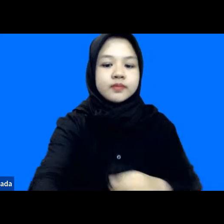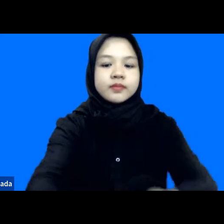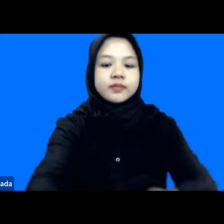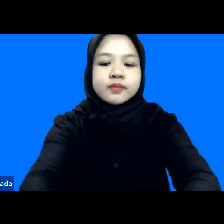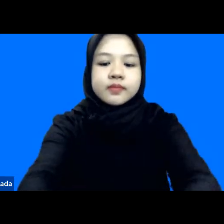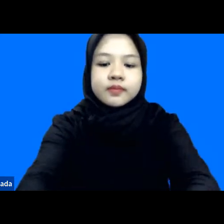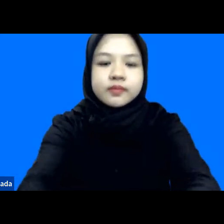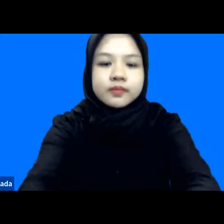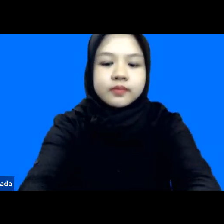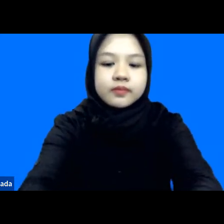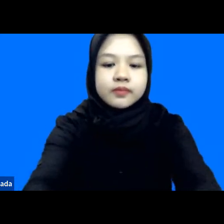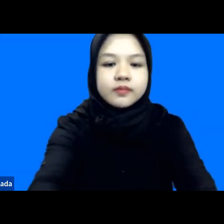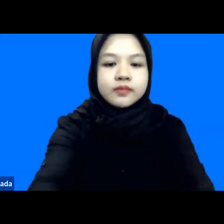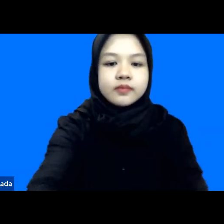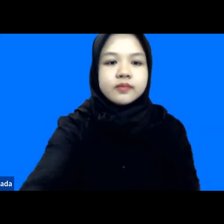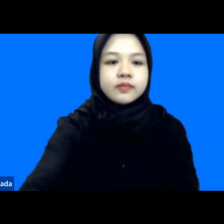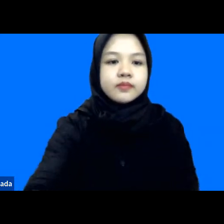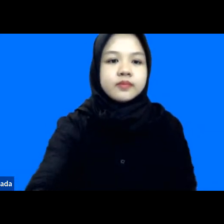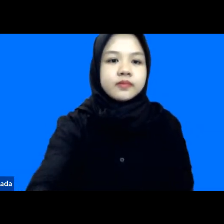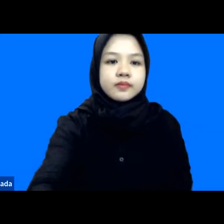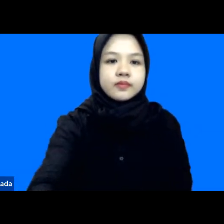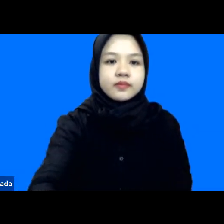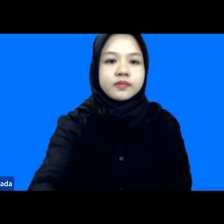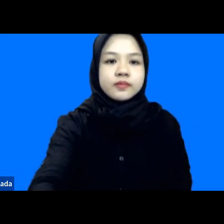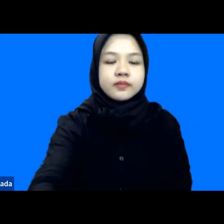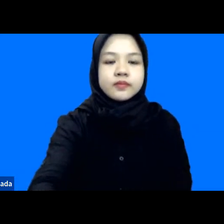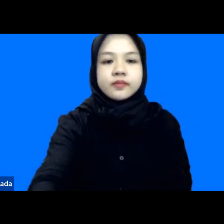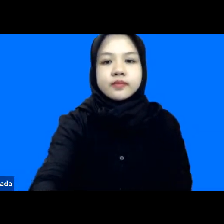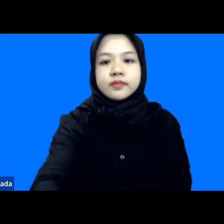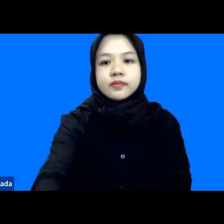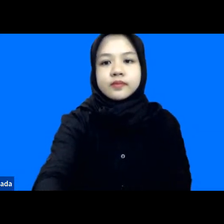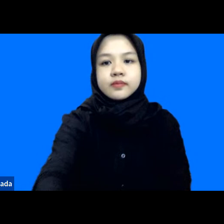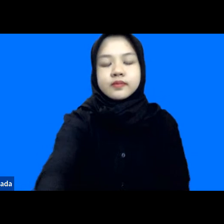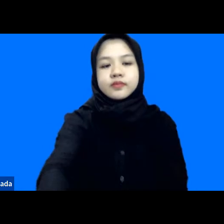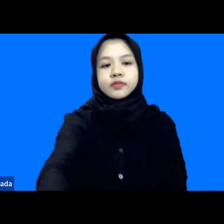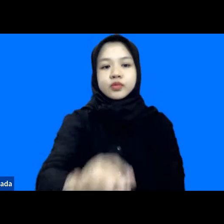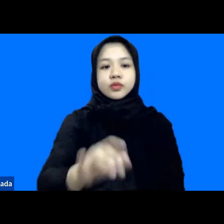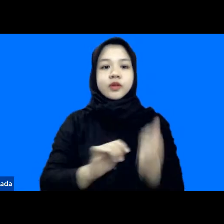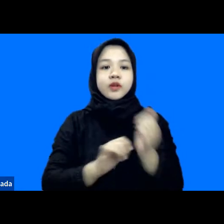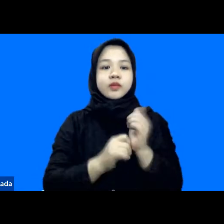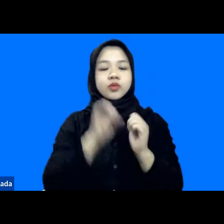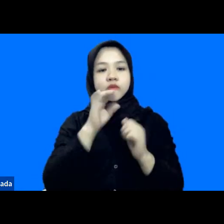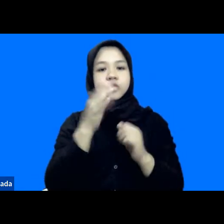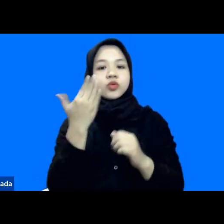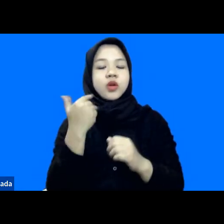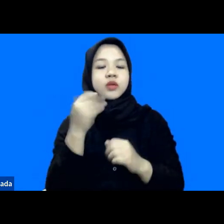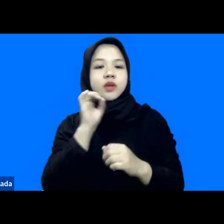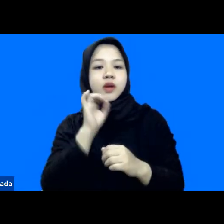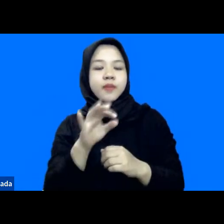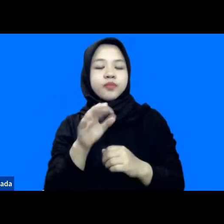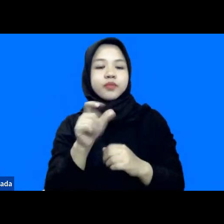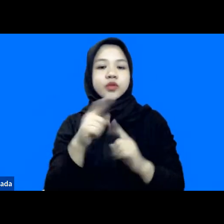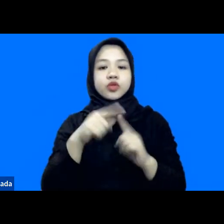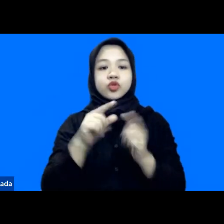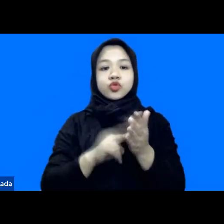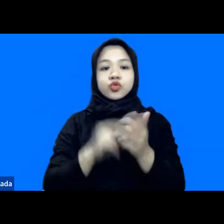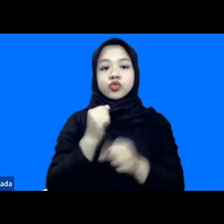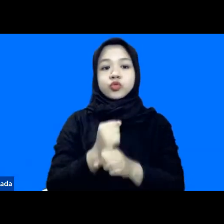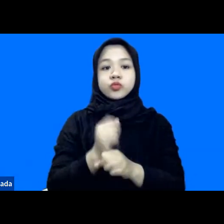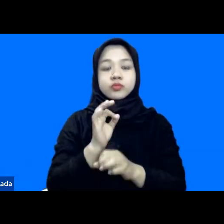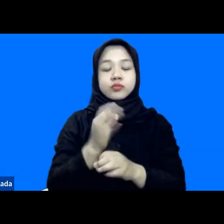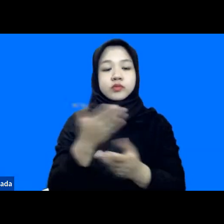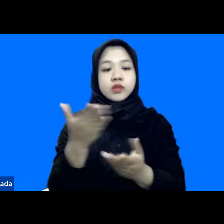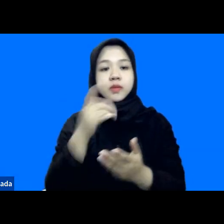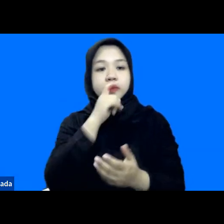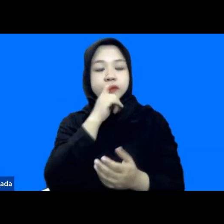ya itu tanggapan dari mas silpan ya terkait dengan apa namanya tanggapan dari mas untung mungkin silahkan bapak ibu